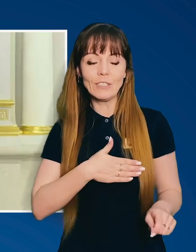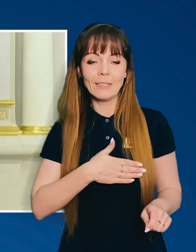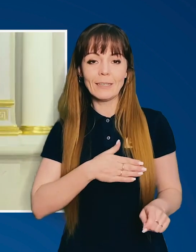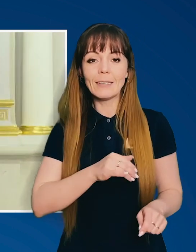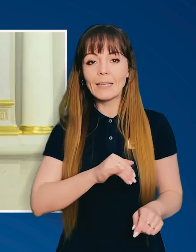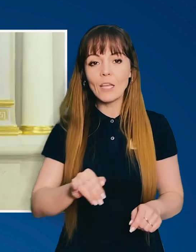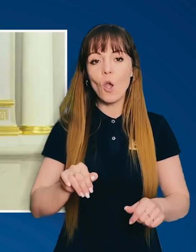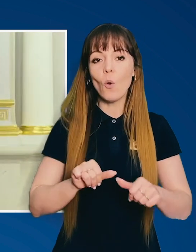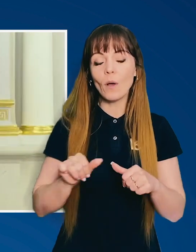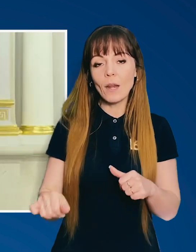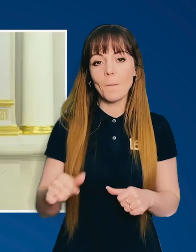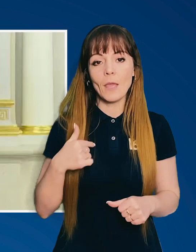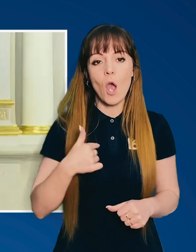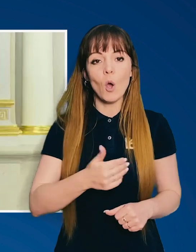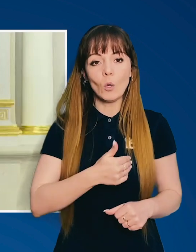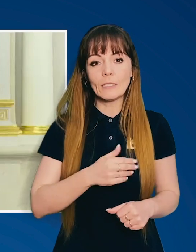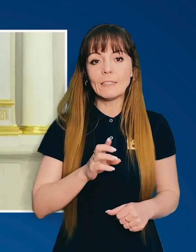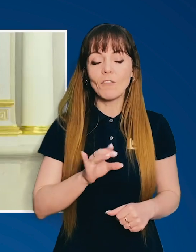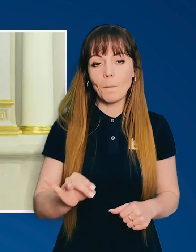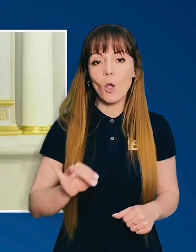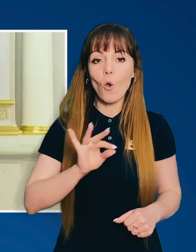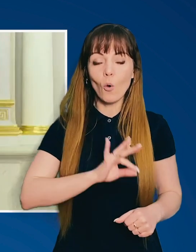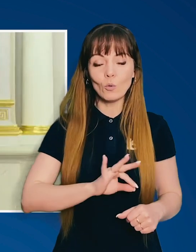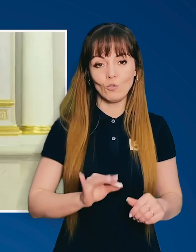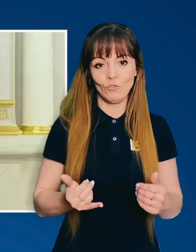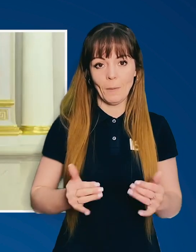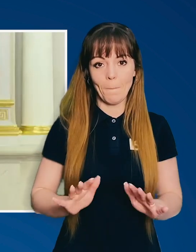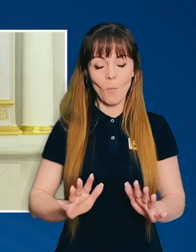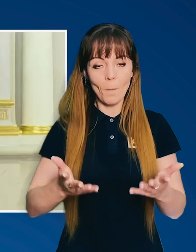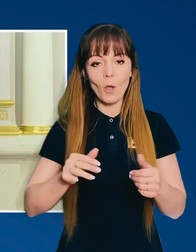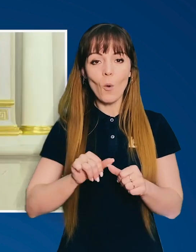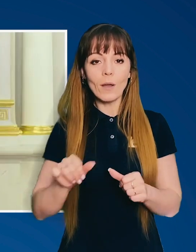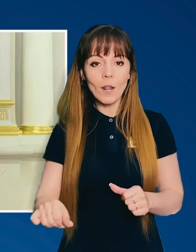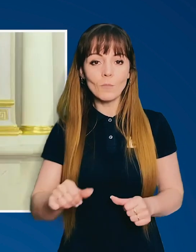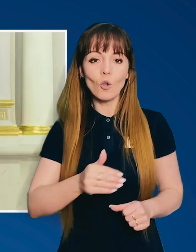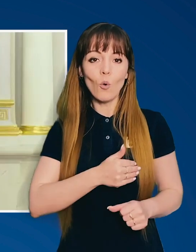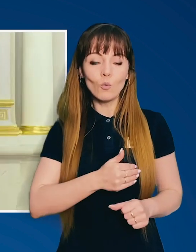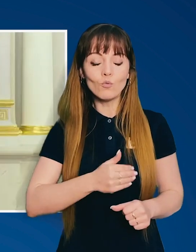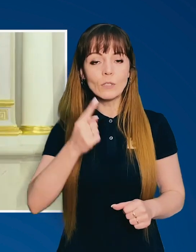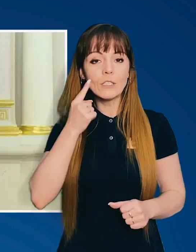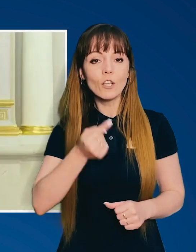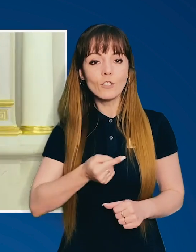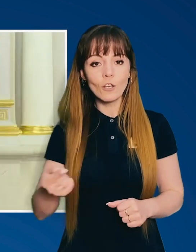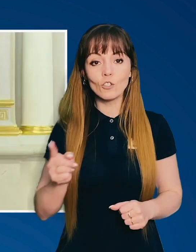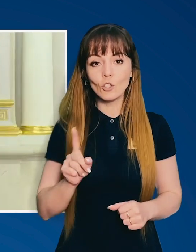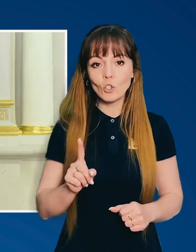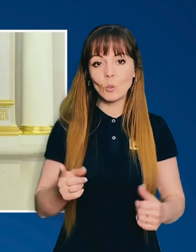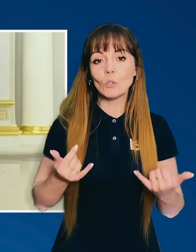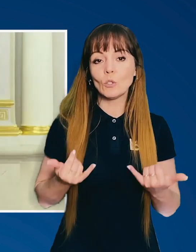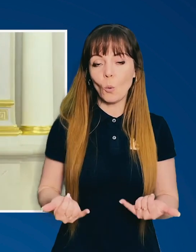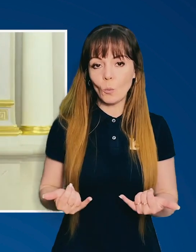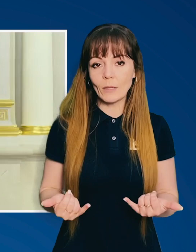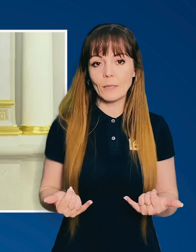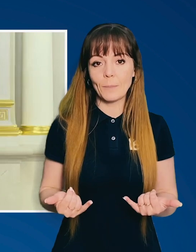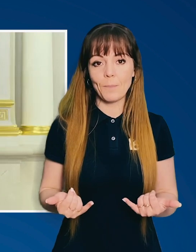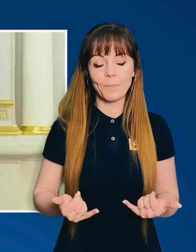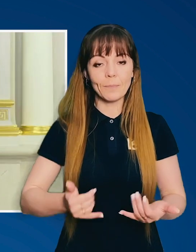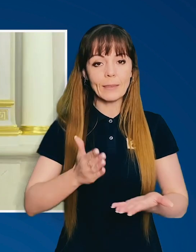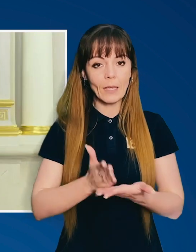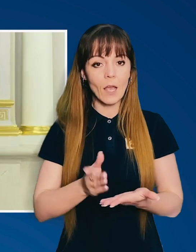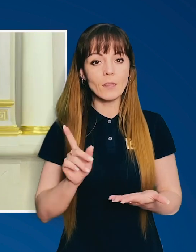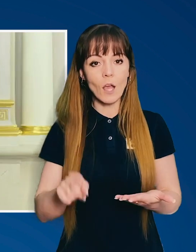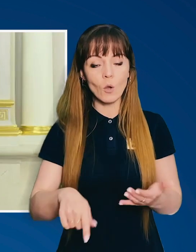завжди щирі. І окремо я хотів би, користуючим моментом, окремо хочу зазначити, що